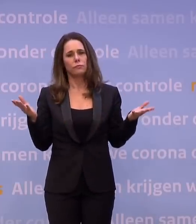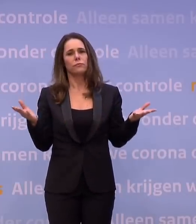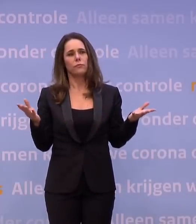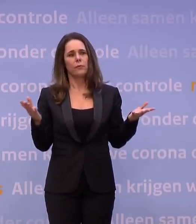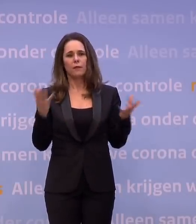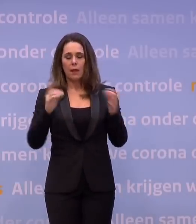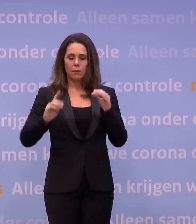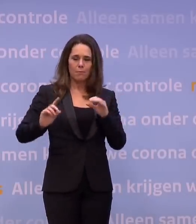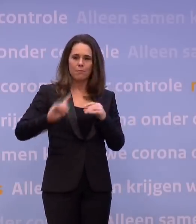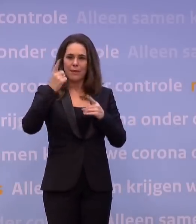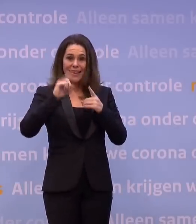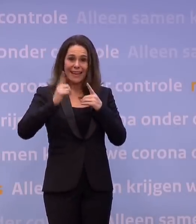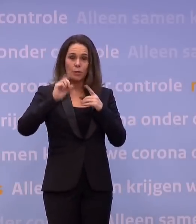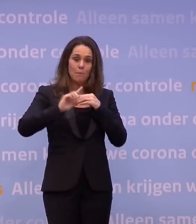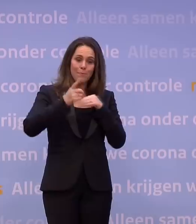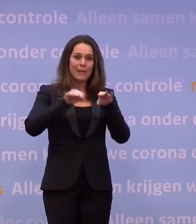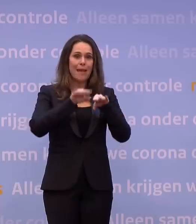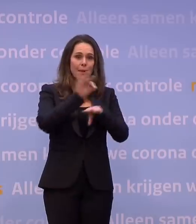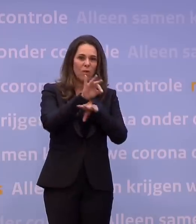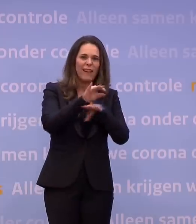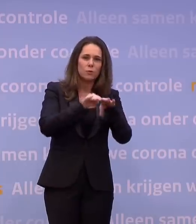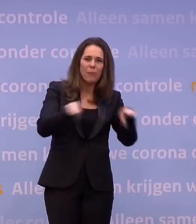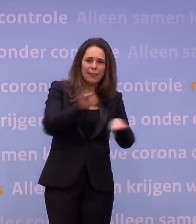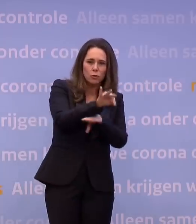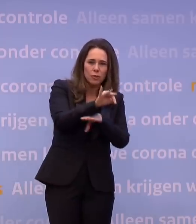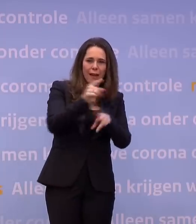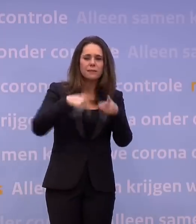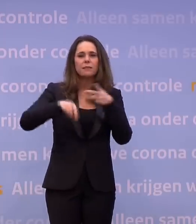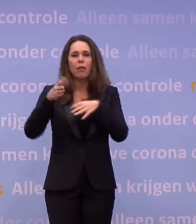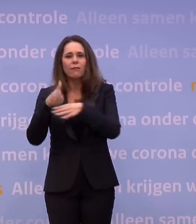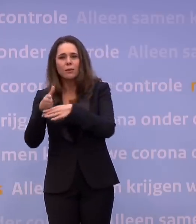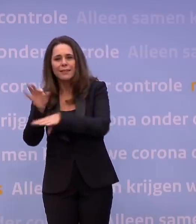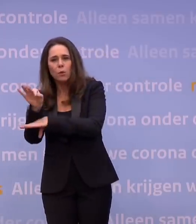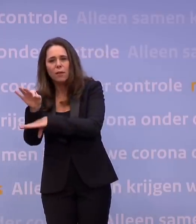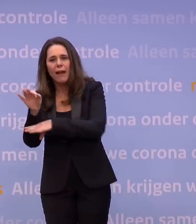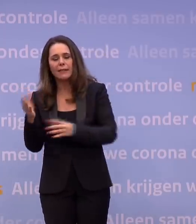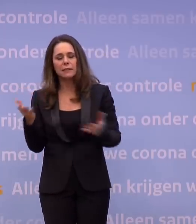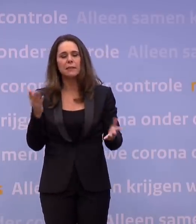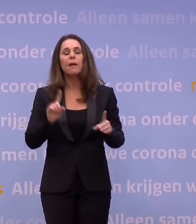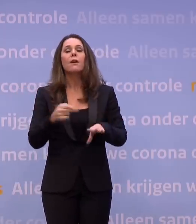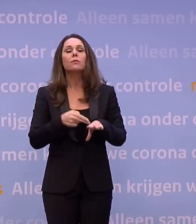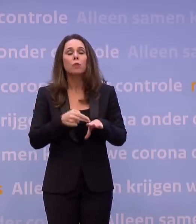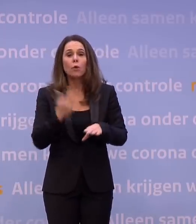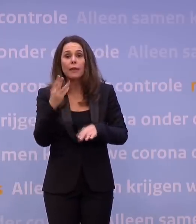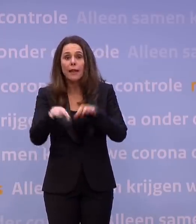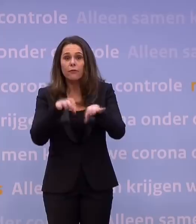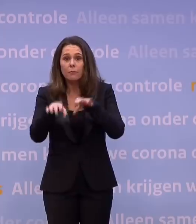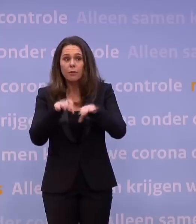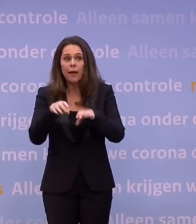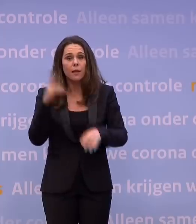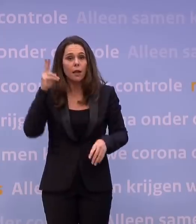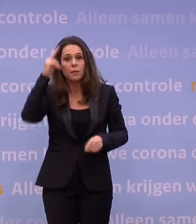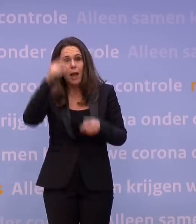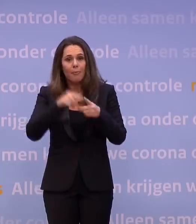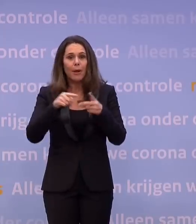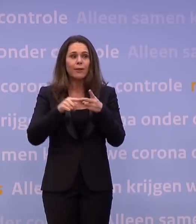primair onderwijs. Daarna het voortgezet onderwijs. Ja, dan ga ik het toch nog even proberen. Wat zou er dan nog wel nodig moeten zijn om op 9 februari bijvoorbeeld de Kapper